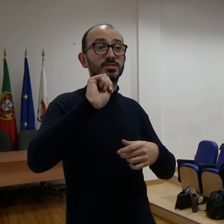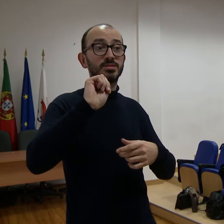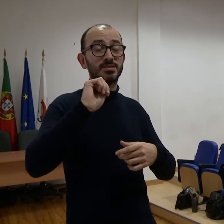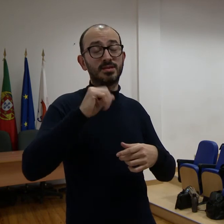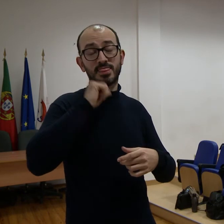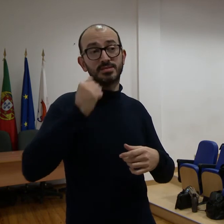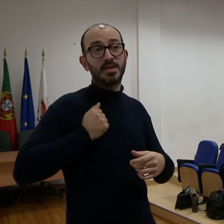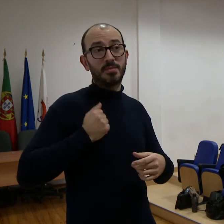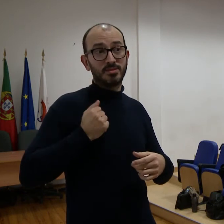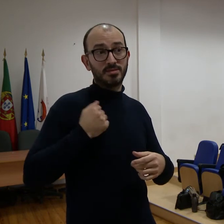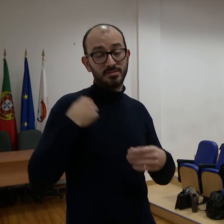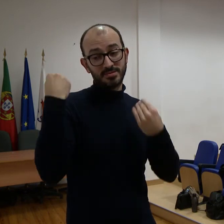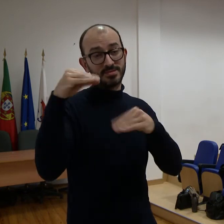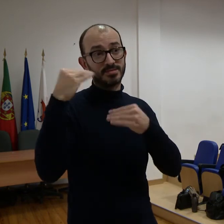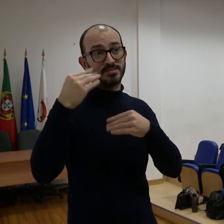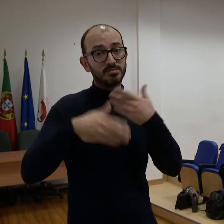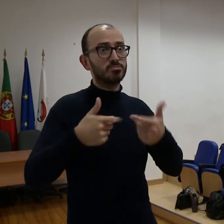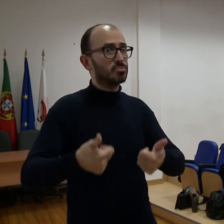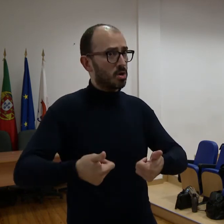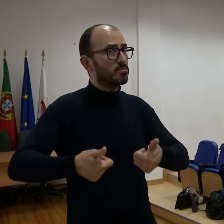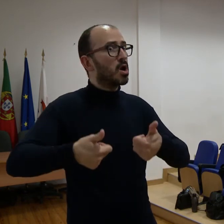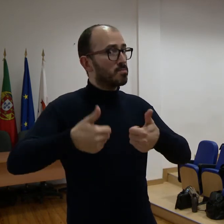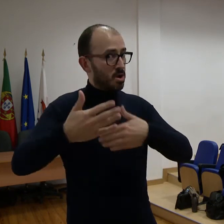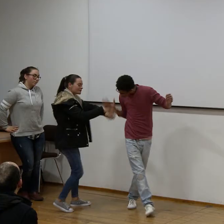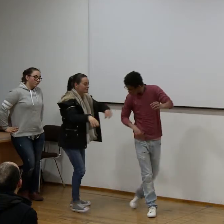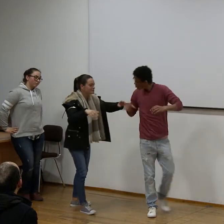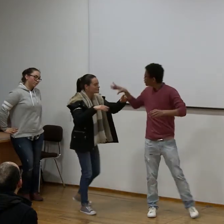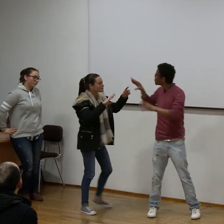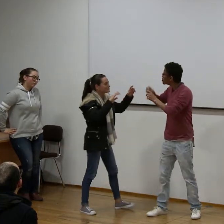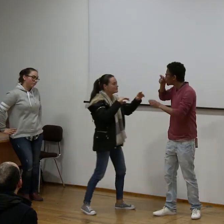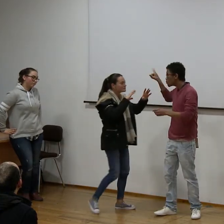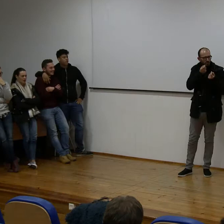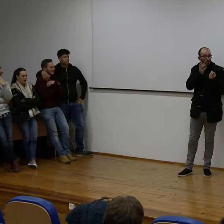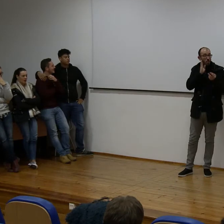passá-los este conhecimento que eu antes tinha adquirido. Tchau, tchau. Tchau,